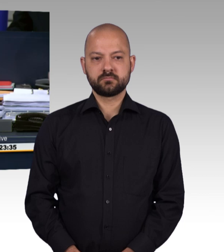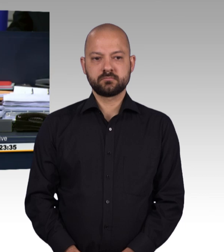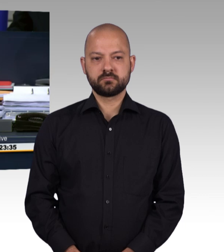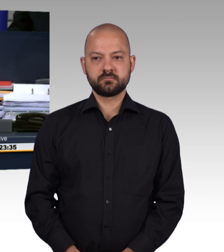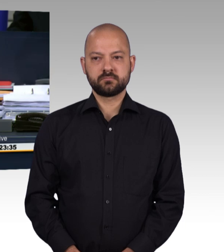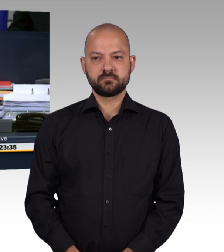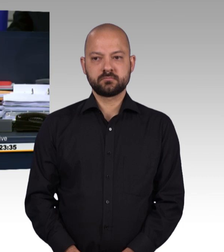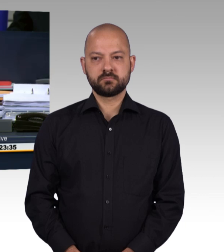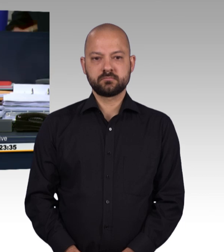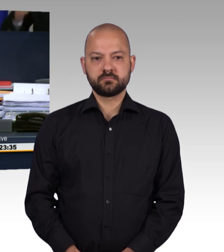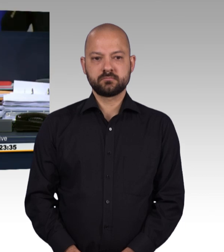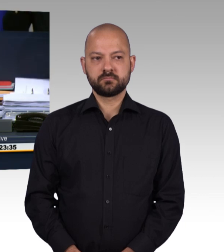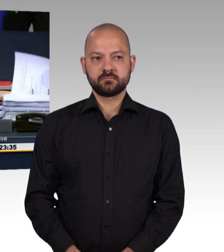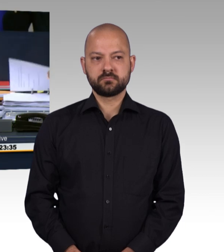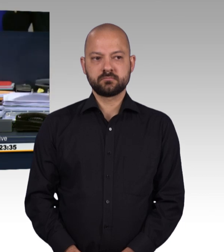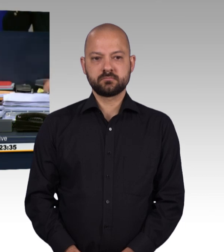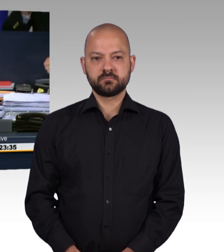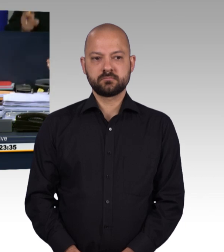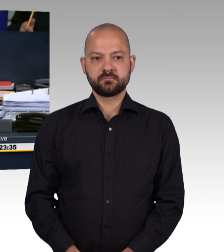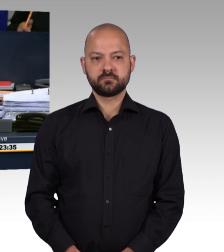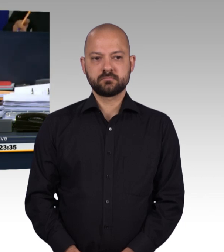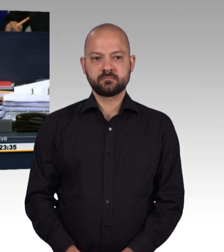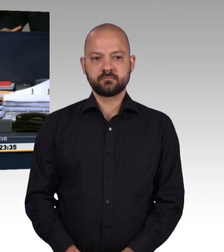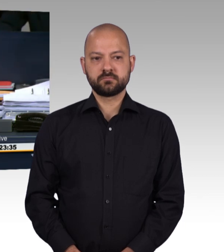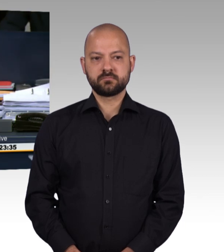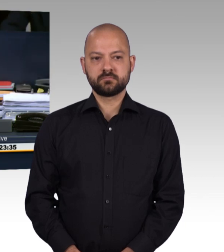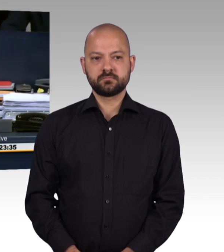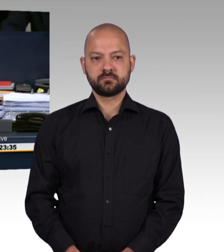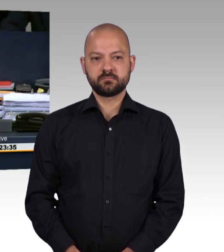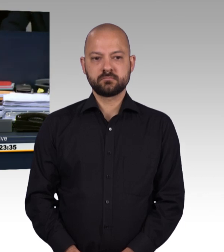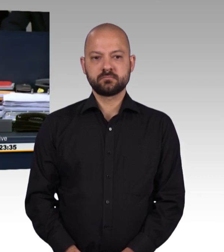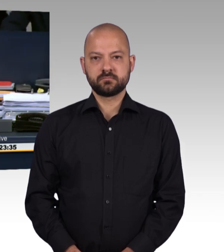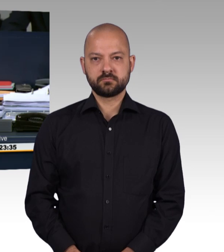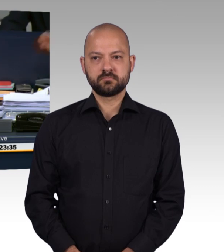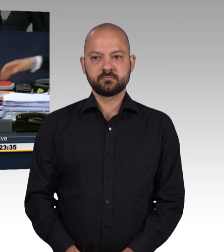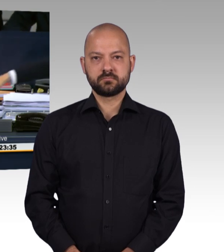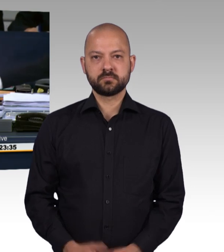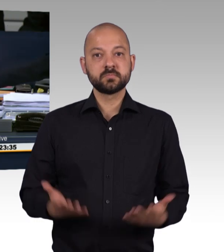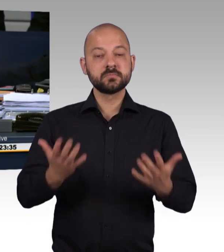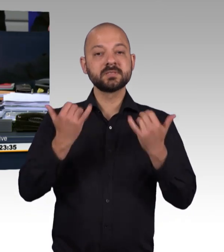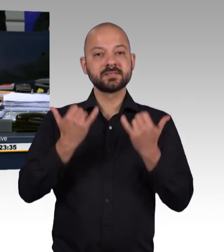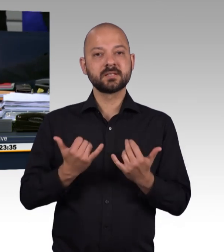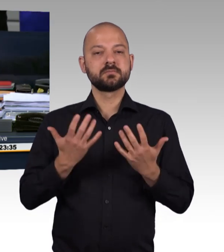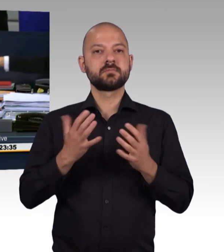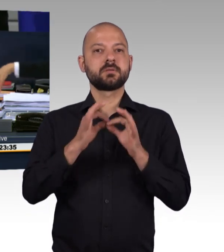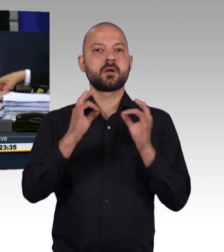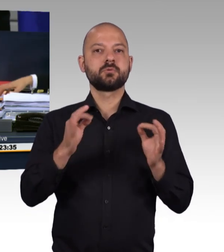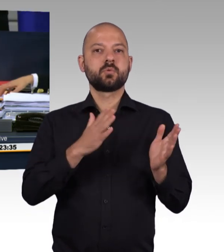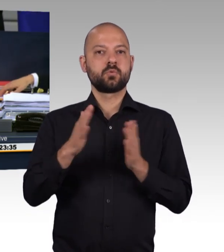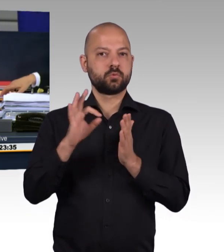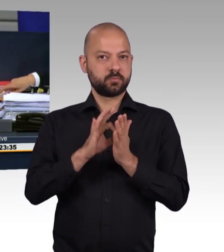Beschlossen. Wir kommen zu Tagesordnungspunkt 19, zweite und dritte Beratung des von Fraktionen CDU, CSU und SPD